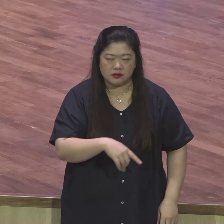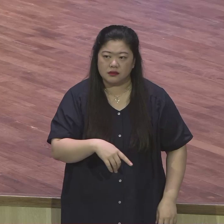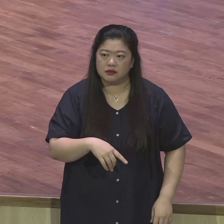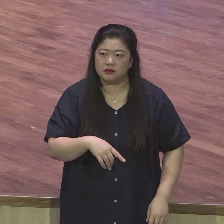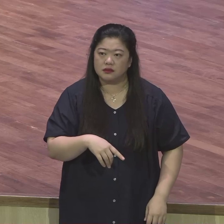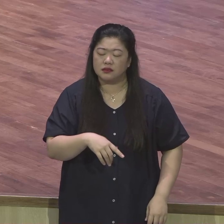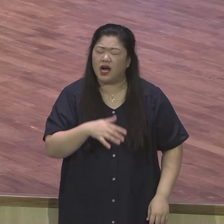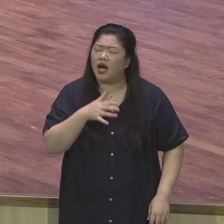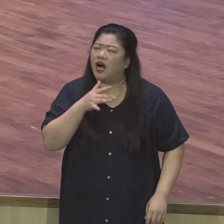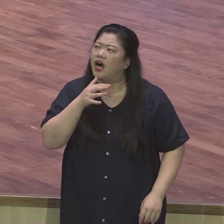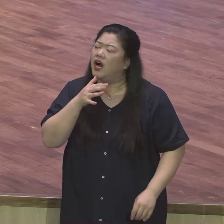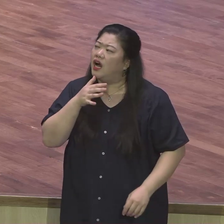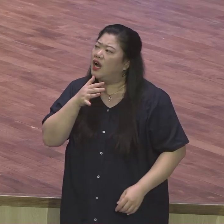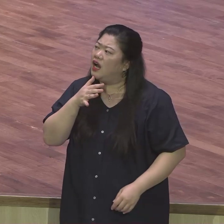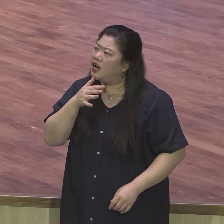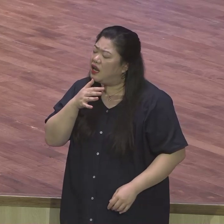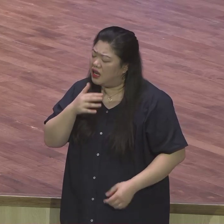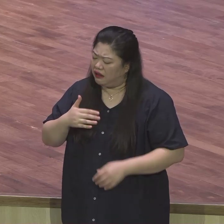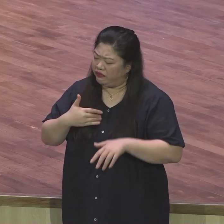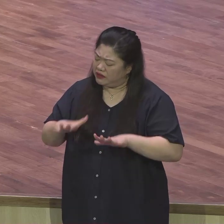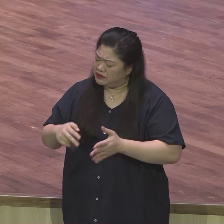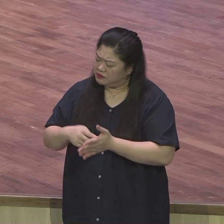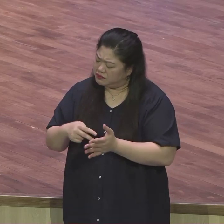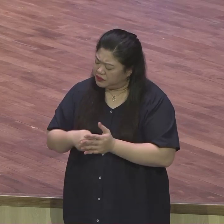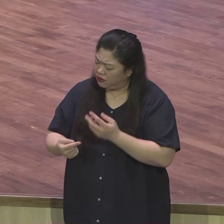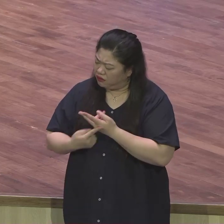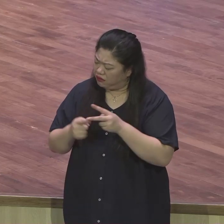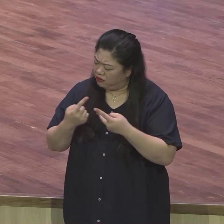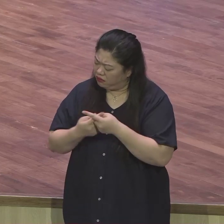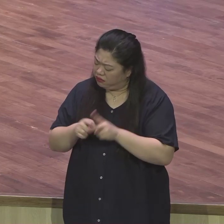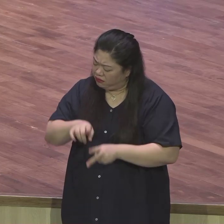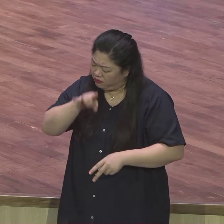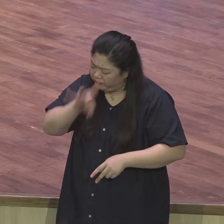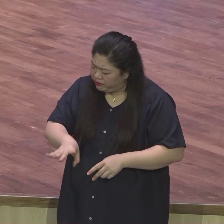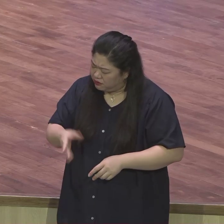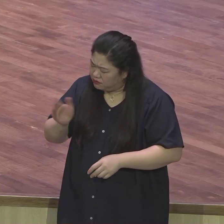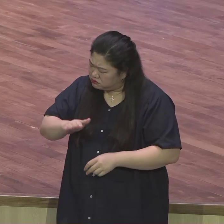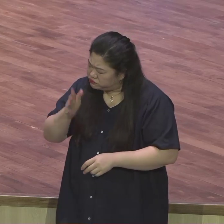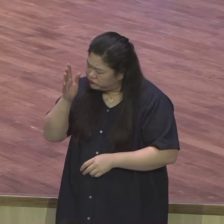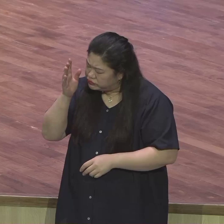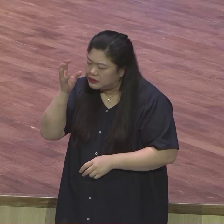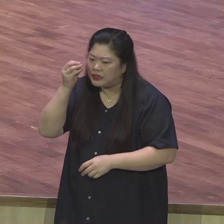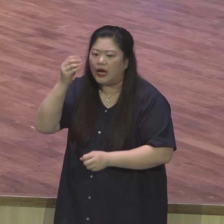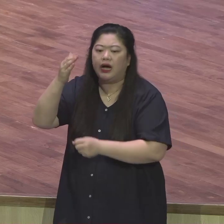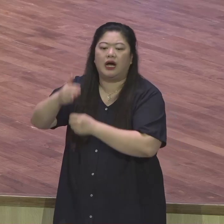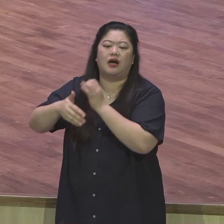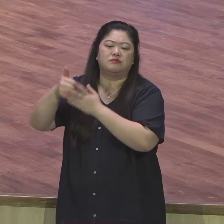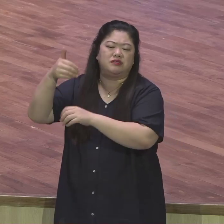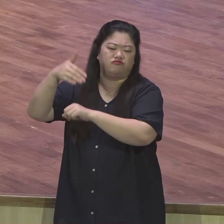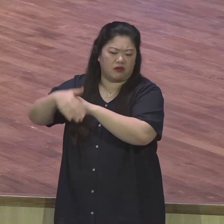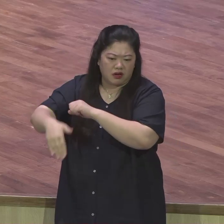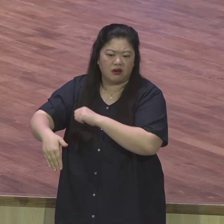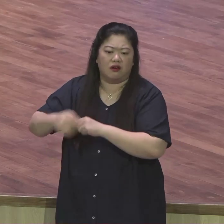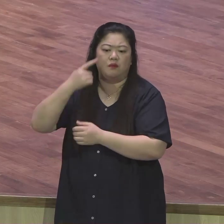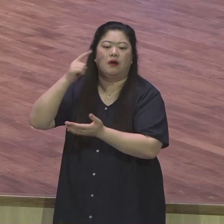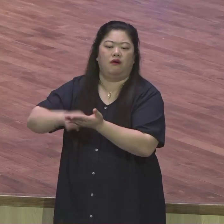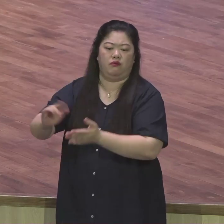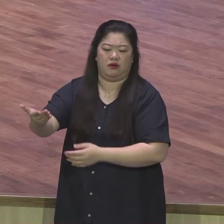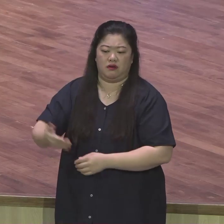그걸 깨닫게 돼요. 신앙이 한참 지나고 나면 요셉의 삶이 그랬습니다. 특별히 하나님의 큰 구원 계획을